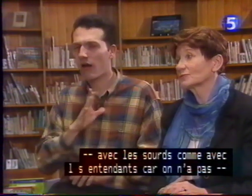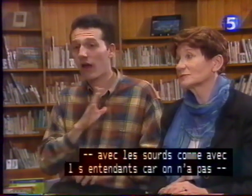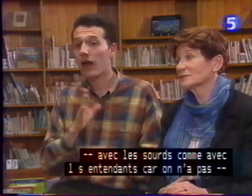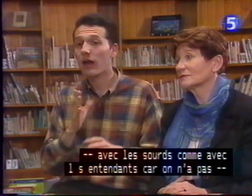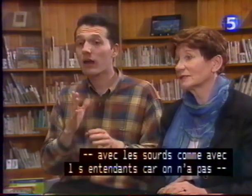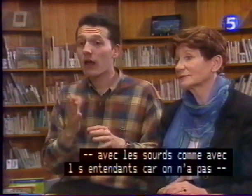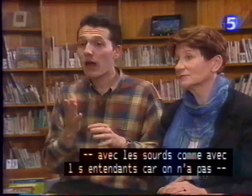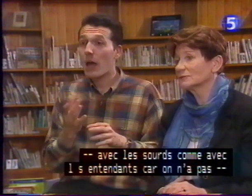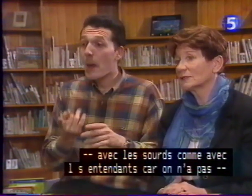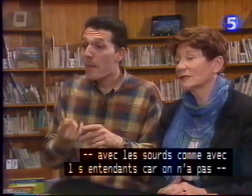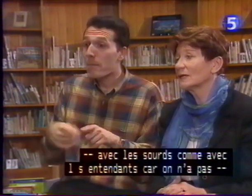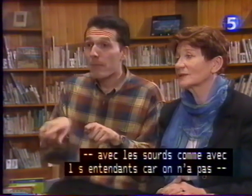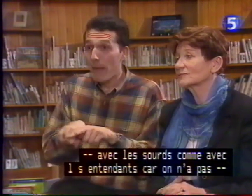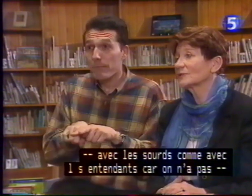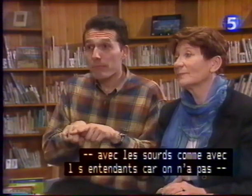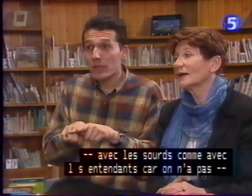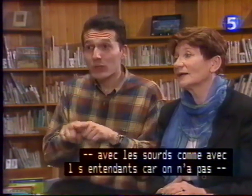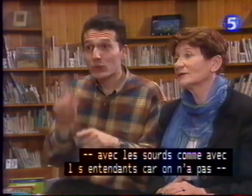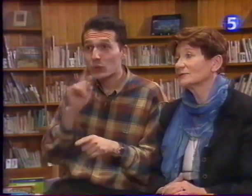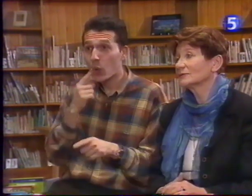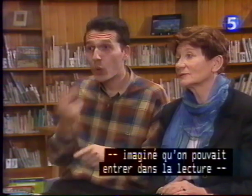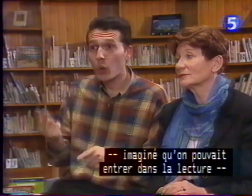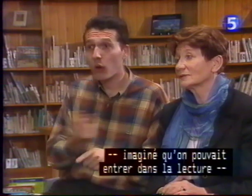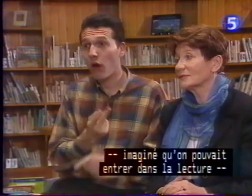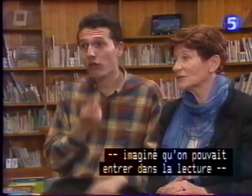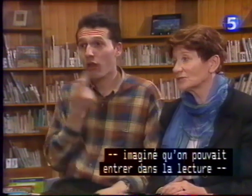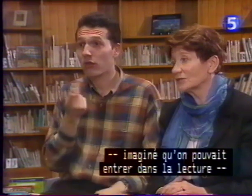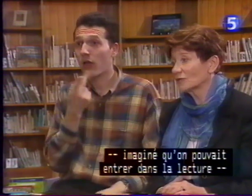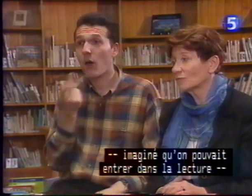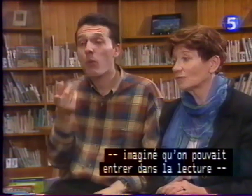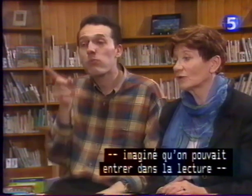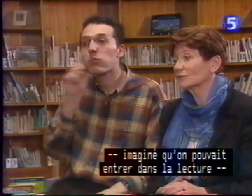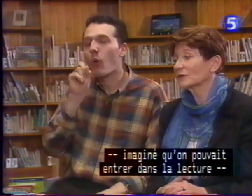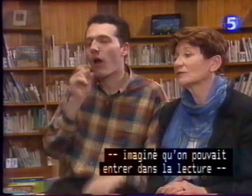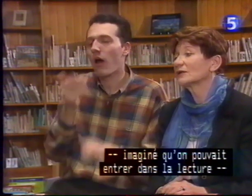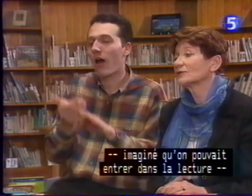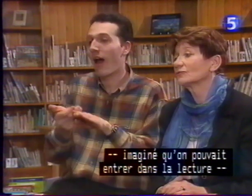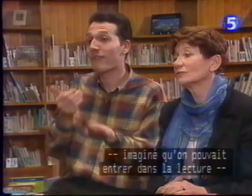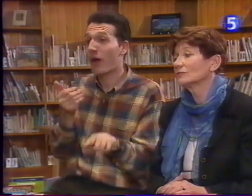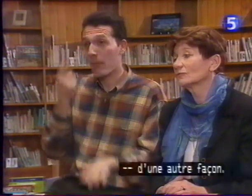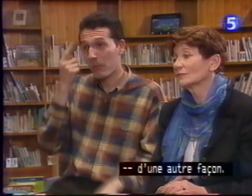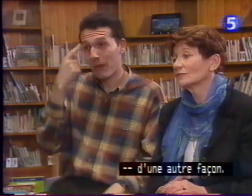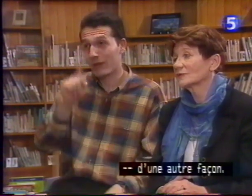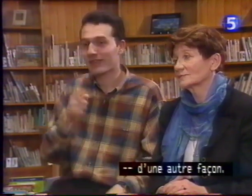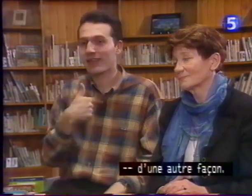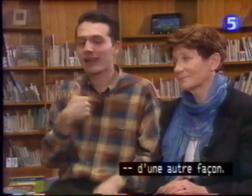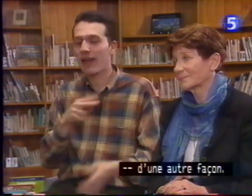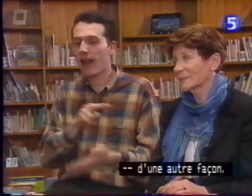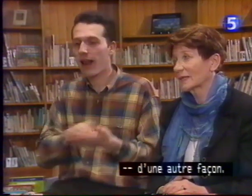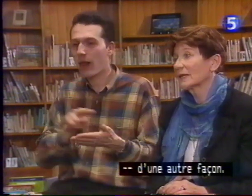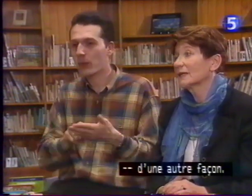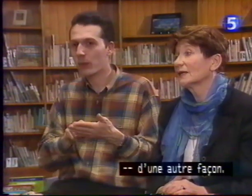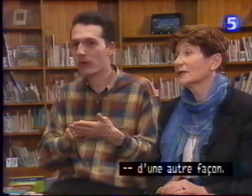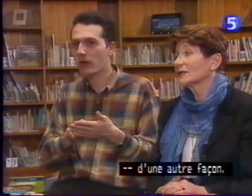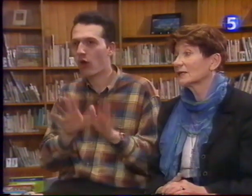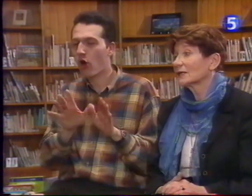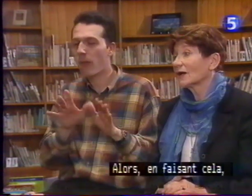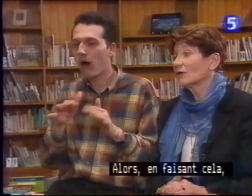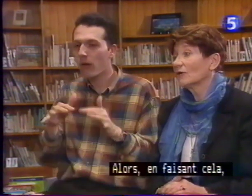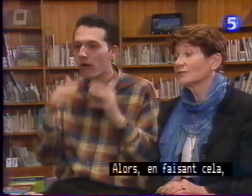avec les sourds, parce qu'on n'a pas imaginé qu'on pouvait entrer dans la lecture d'une autre façon. Alors, en faisant